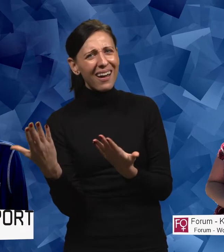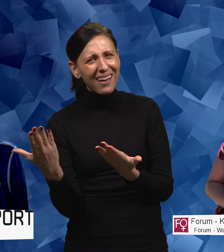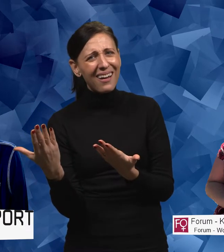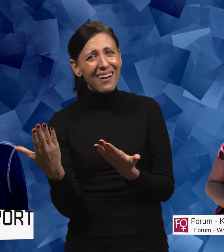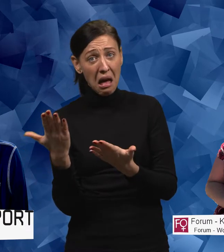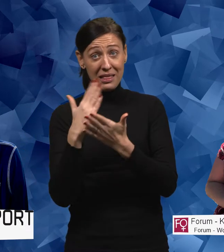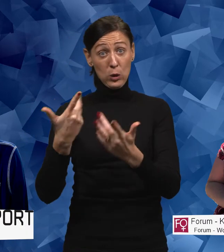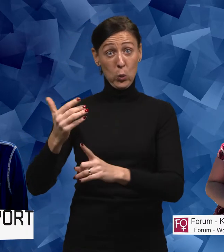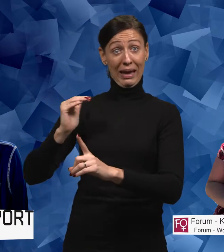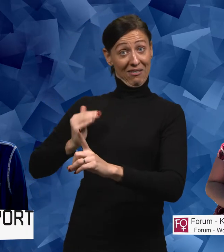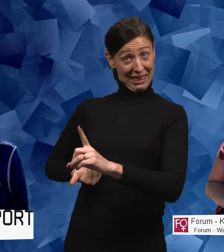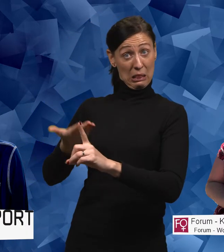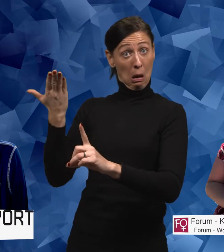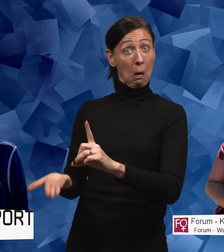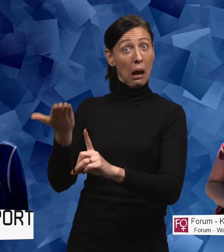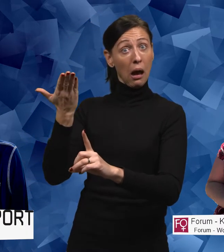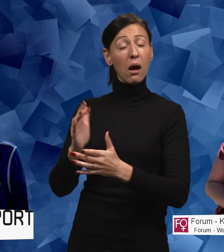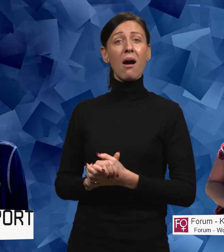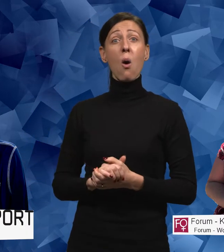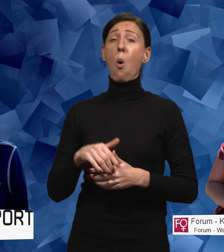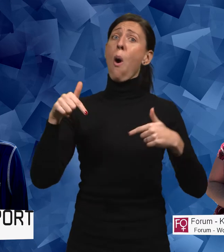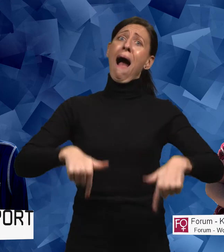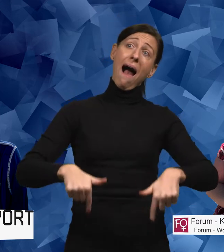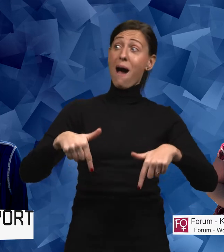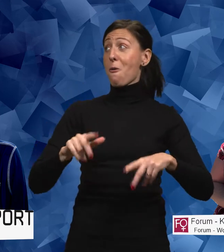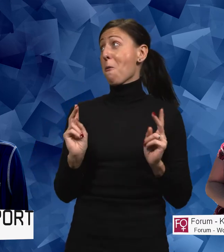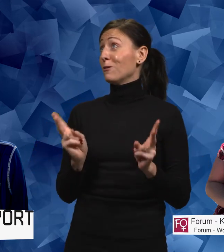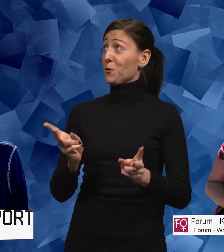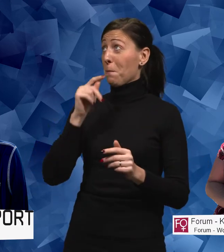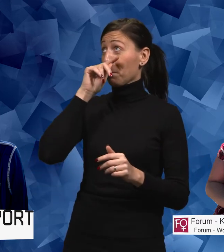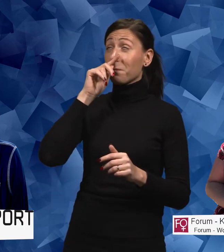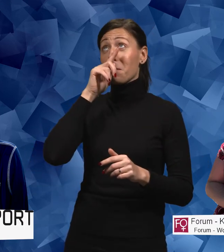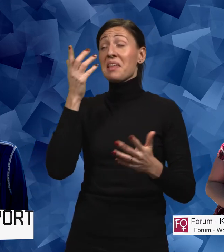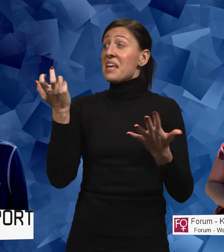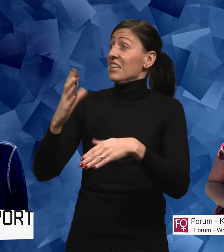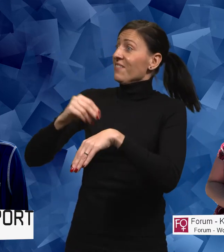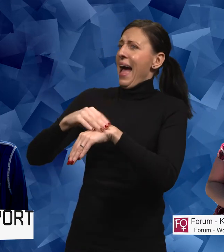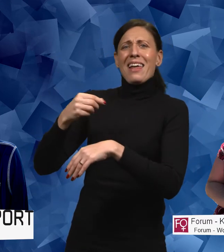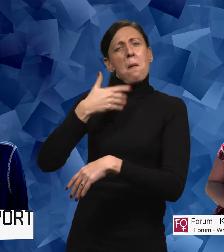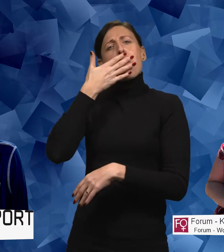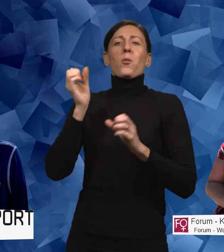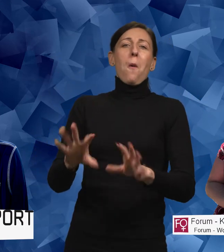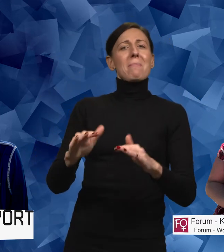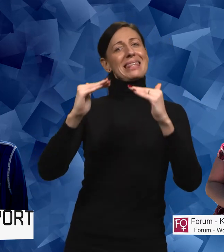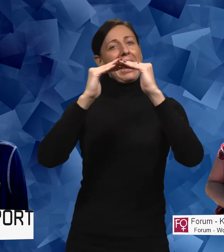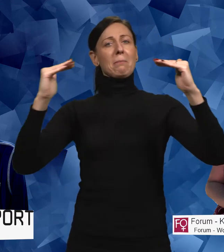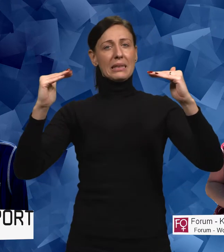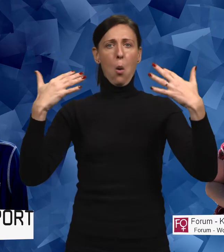påverkad. Dels så är vi ju kvinnor och har... Sverige har kommit långt på många sätt när det gäller